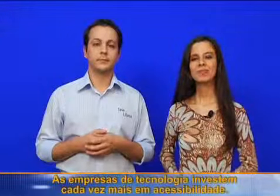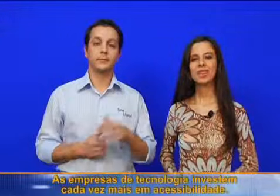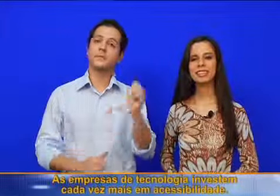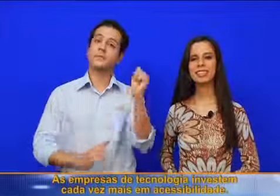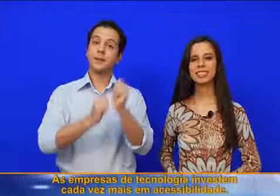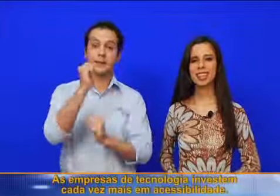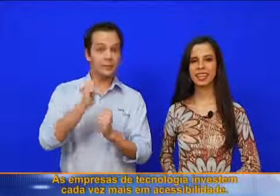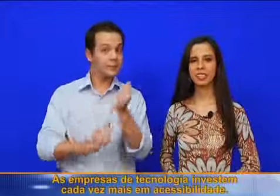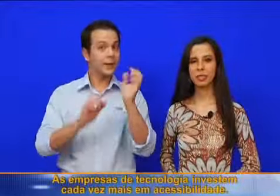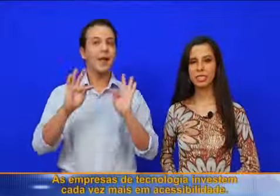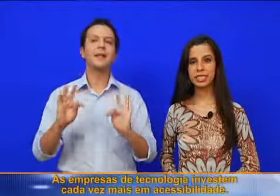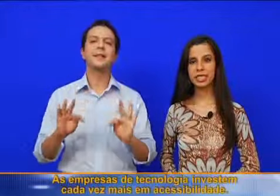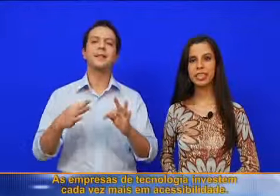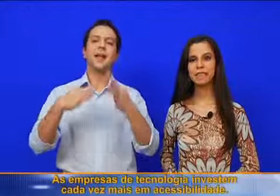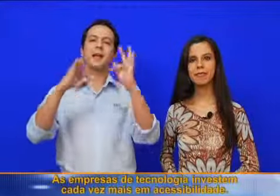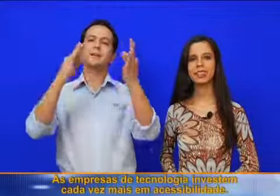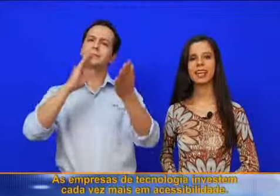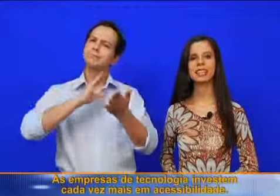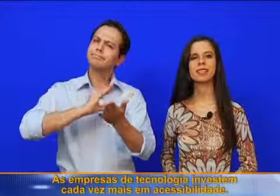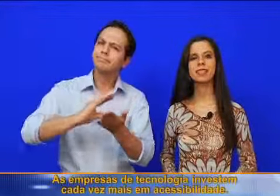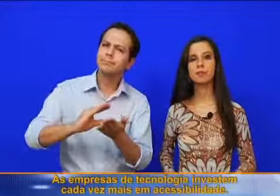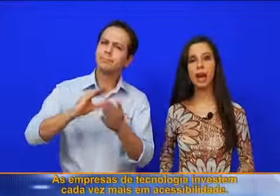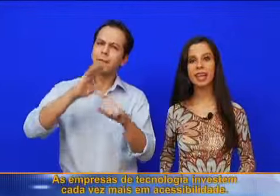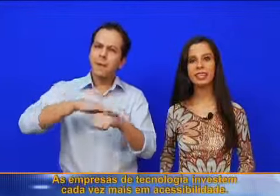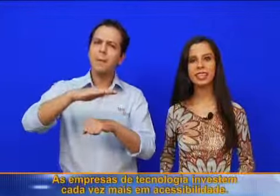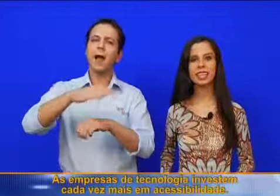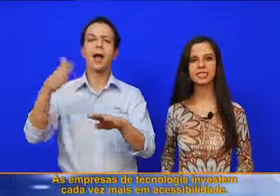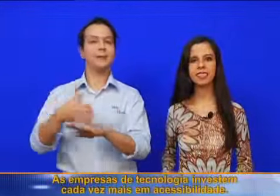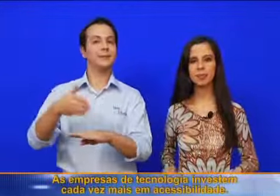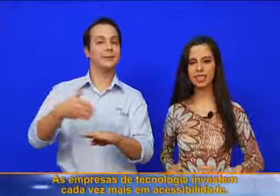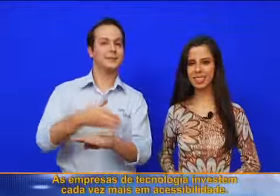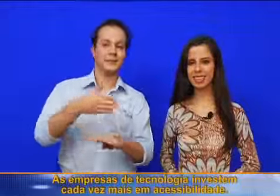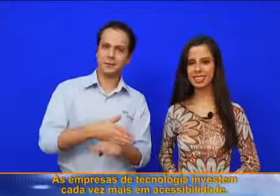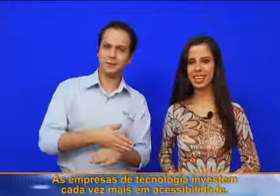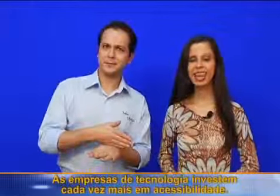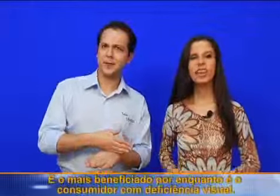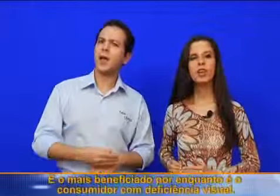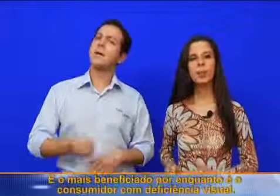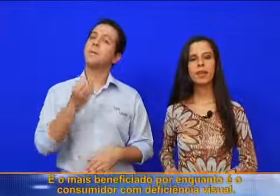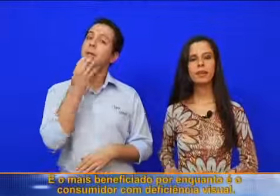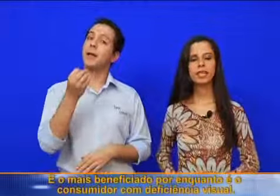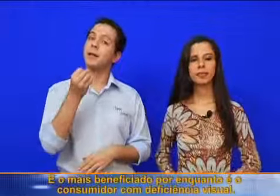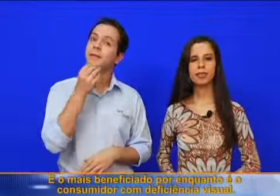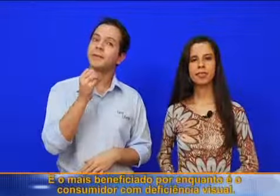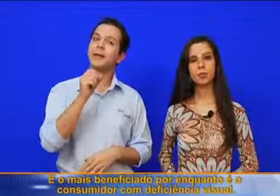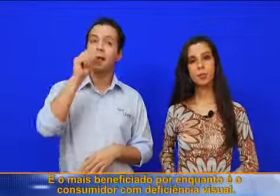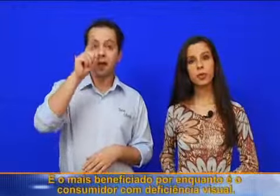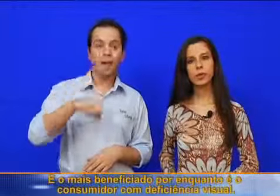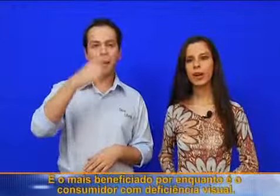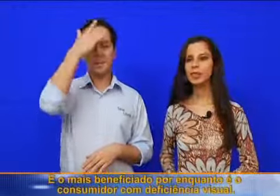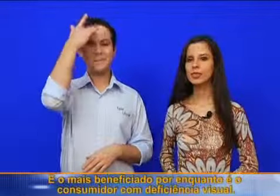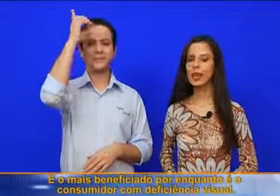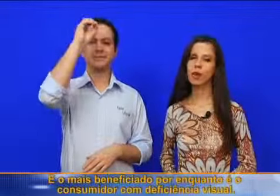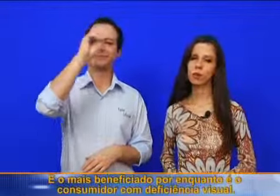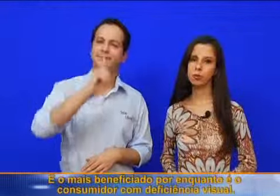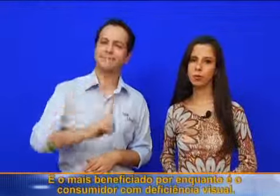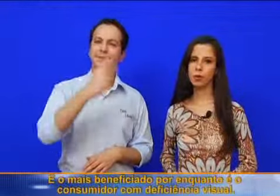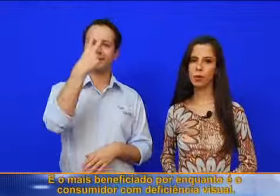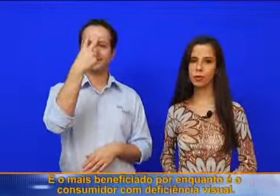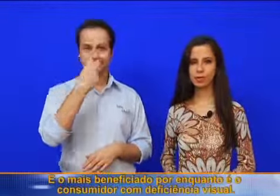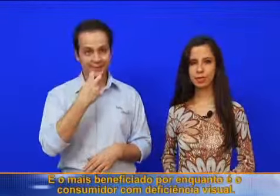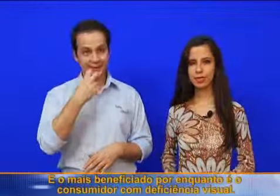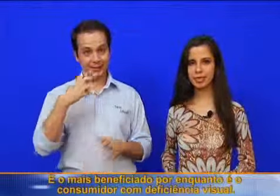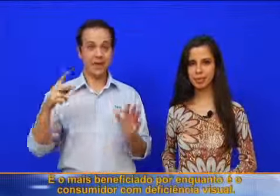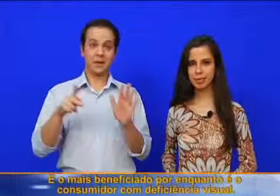As empresas de tecnologia investem cada vez mais em acessibilidade. E o mais beneficiado, por enquanto, é o